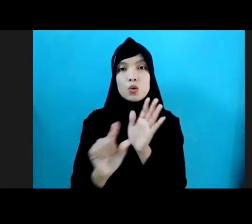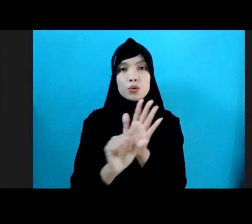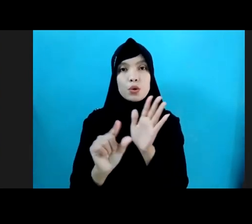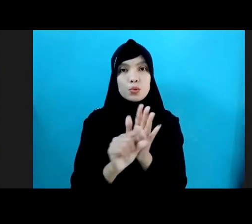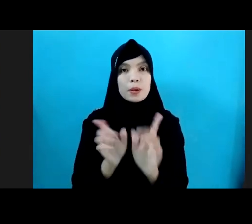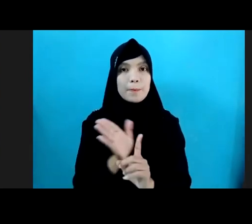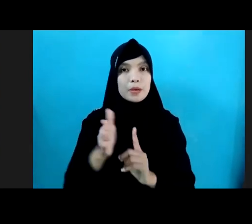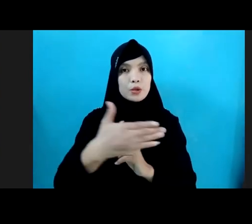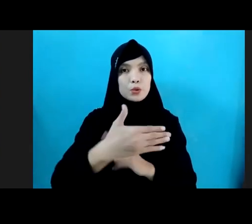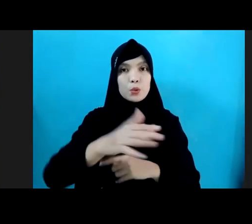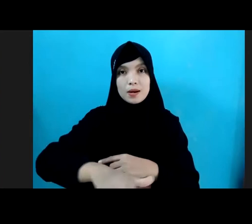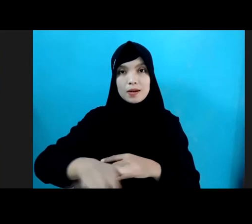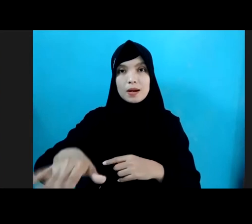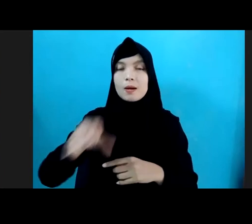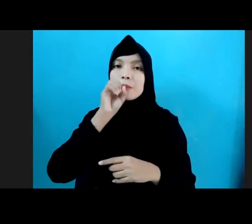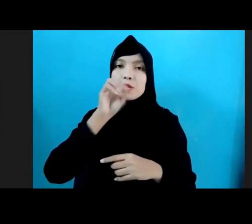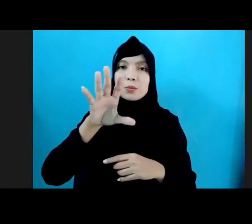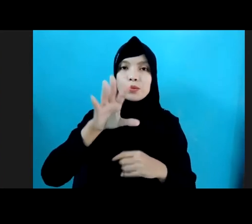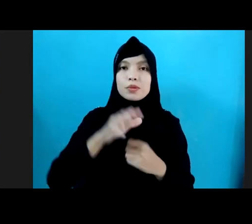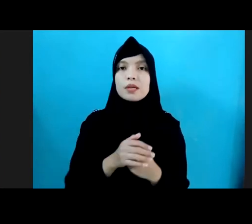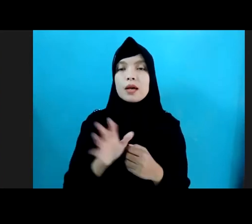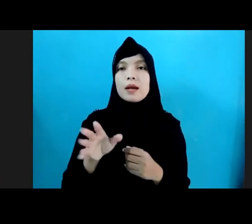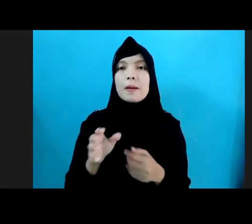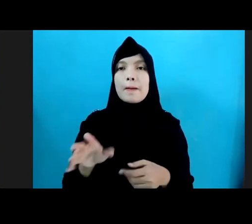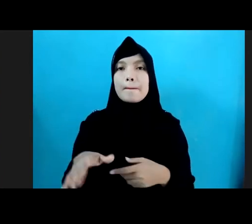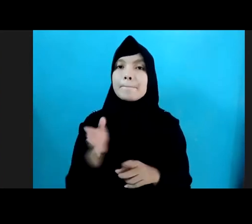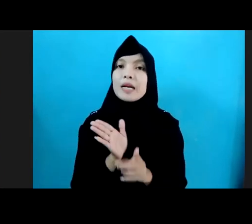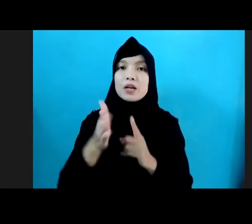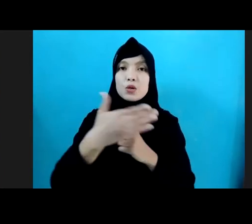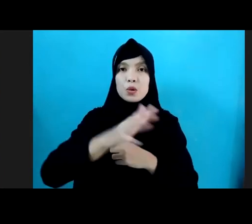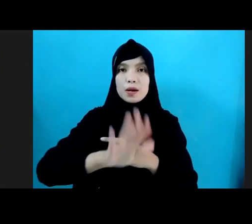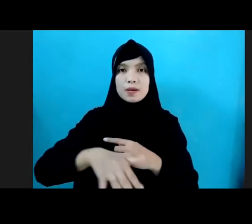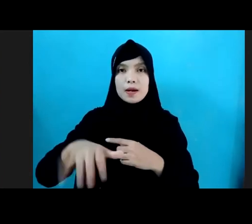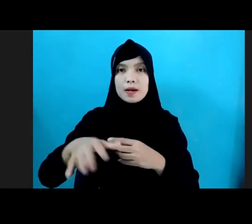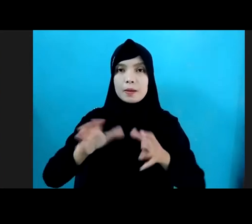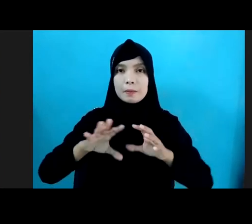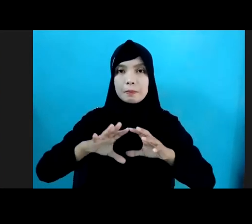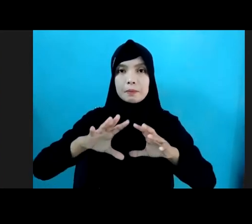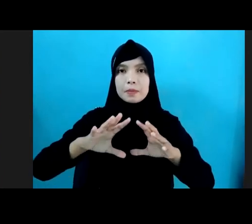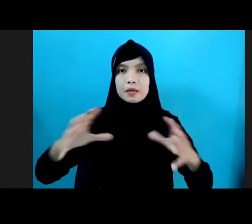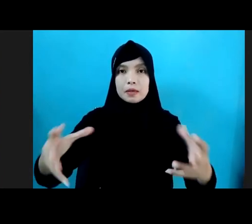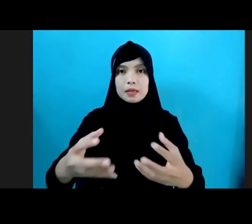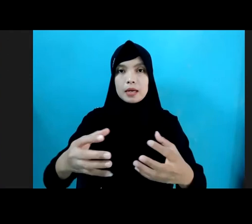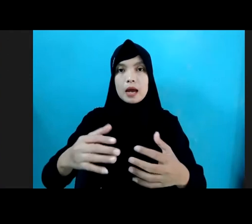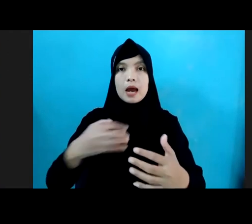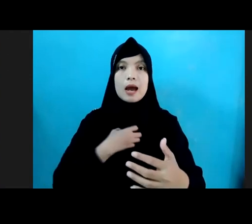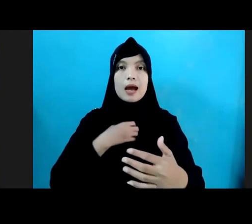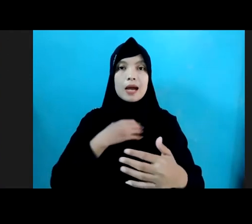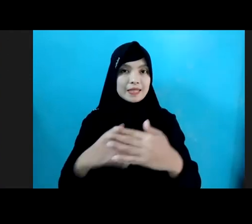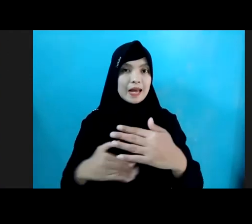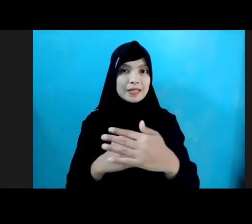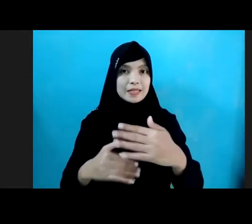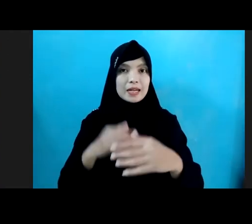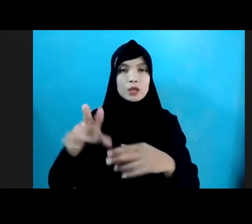Anak menyebutkan bahwa penyelenggaraan perlindungan anak yang mencakup hak-hak dasar ini Merupakan